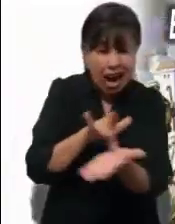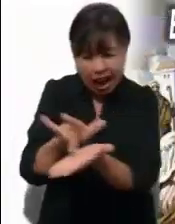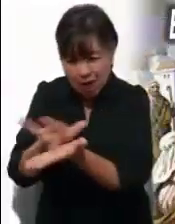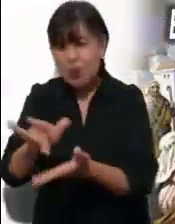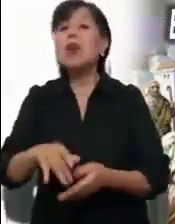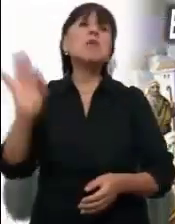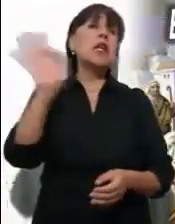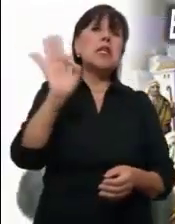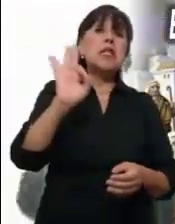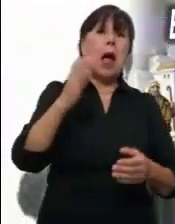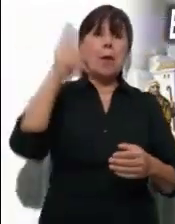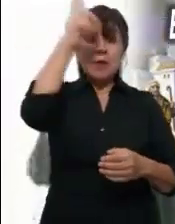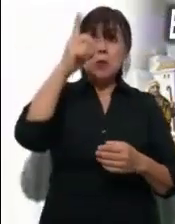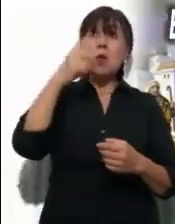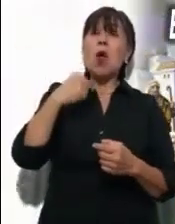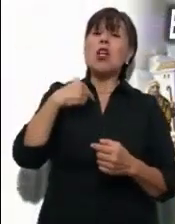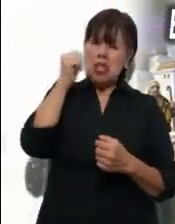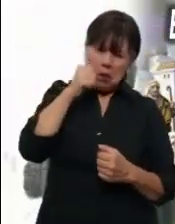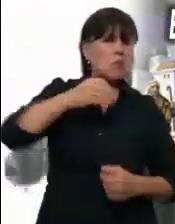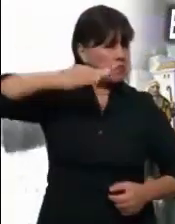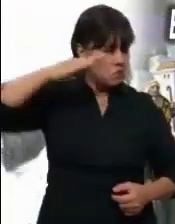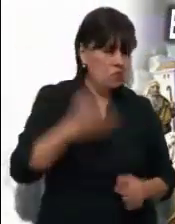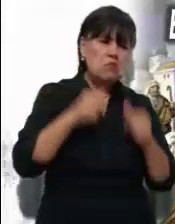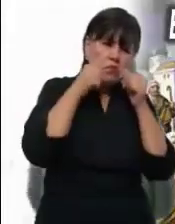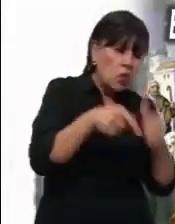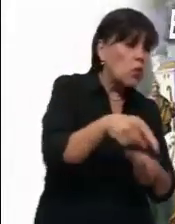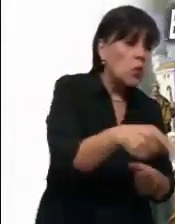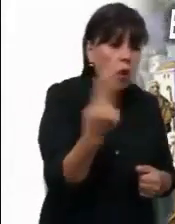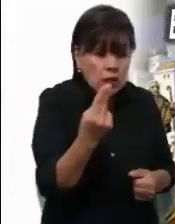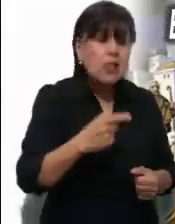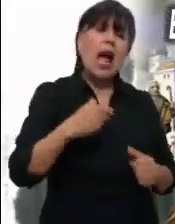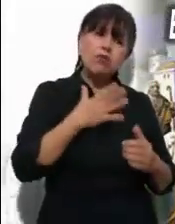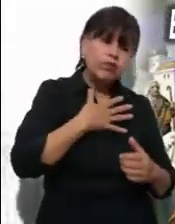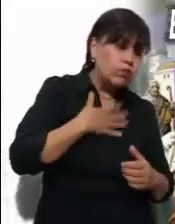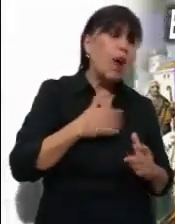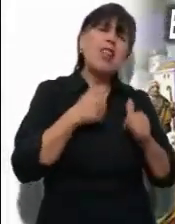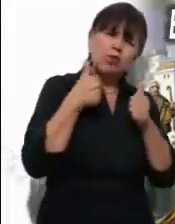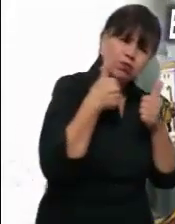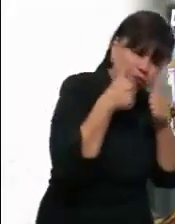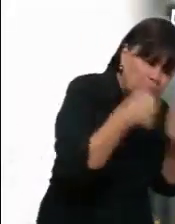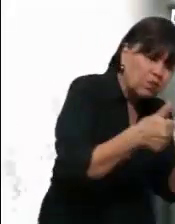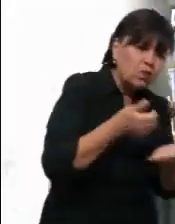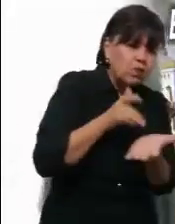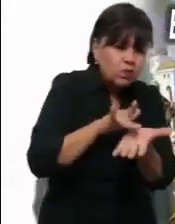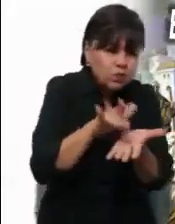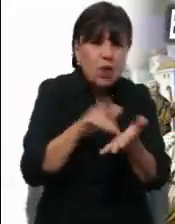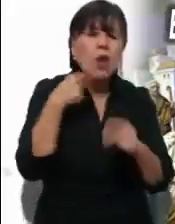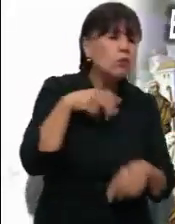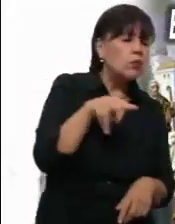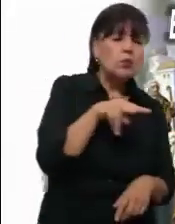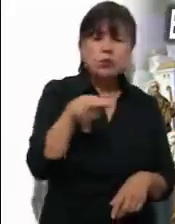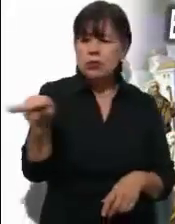discípulo se hace servidor, si está dispuesto y atento a las necesidades de los demás, si es capaz de mirar en cada